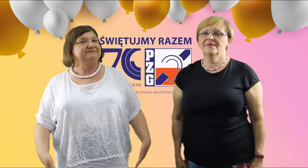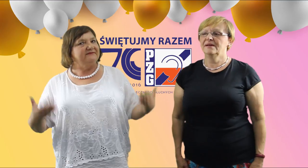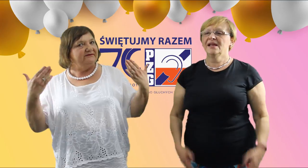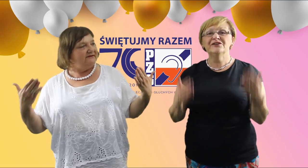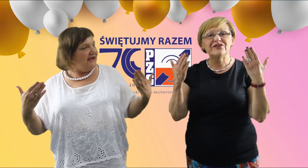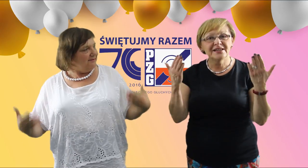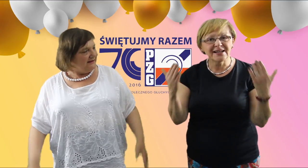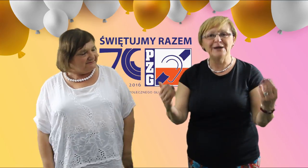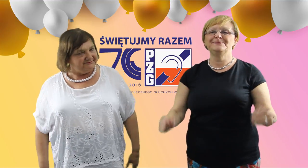Witam,